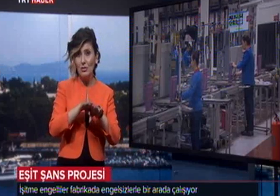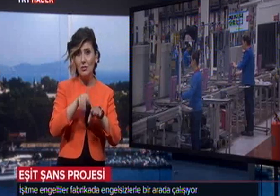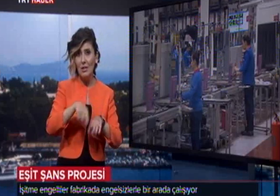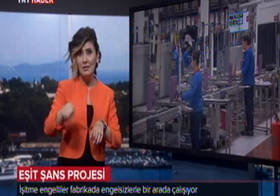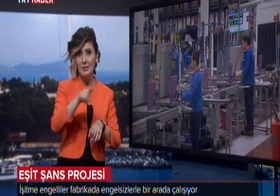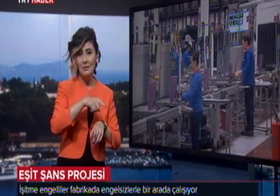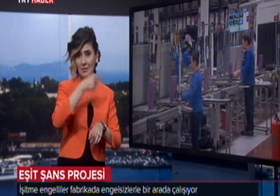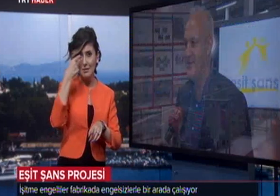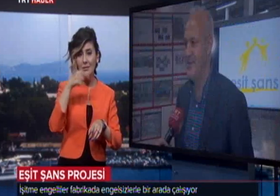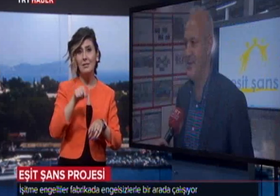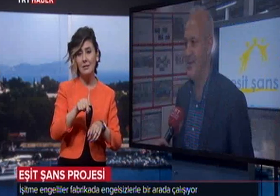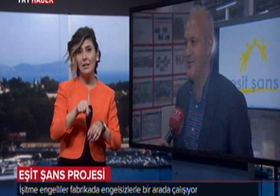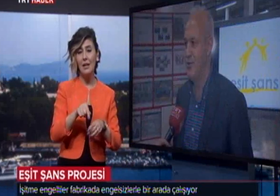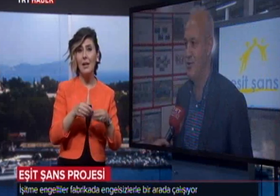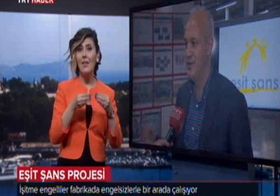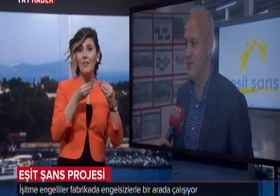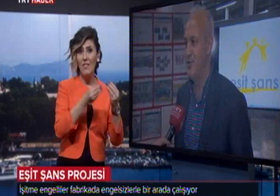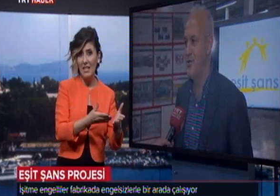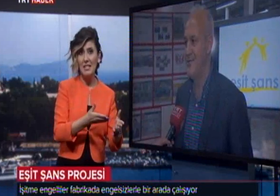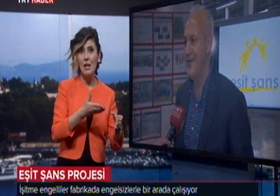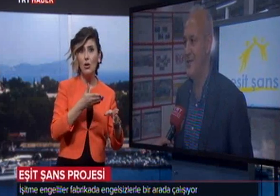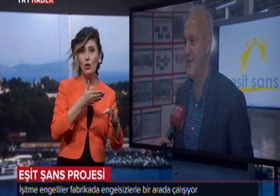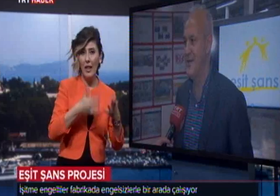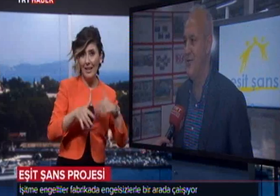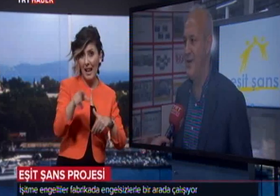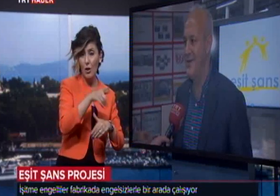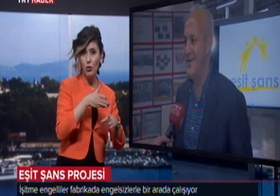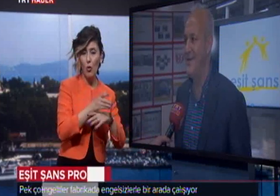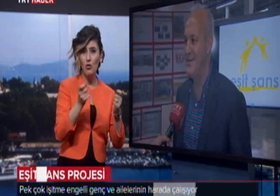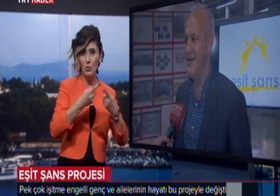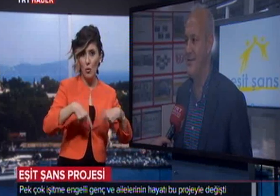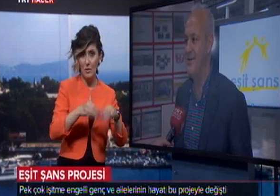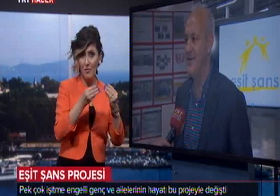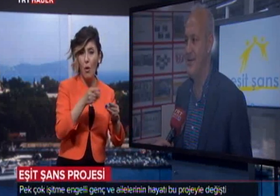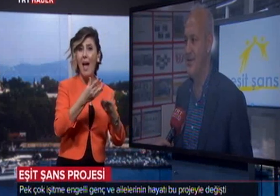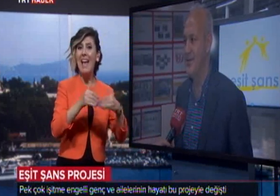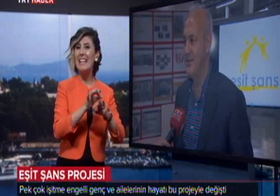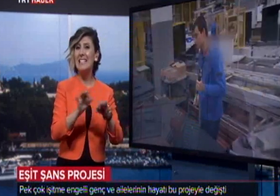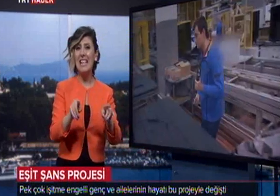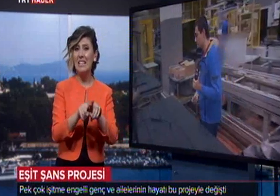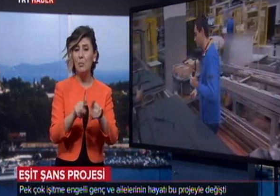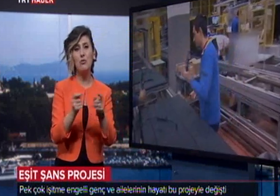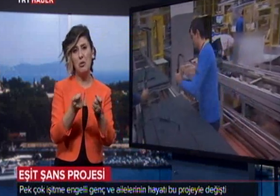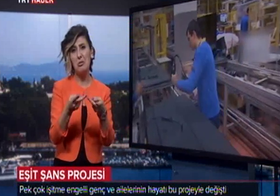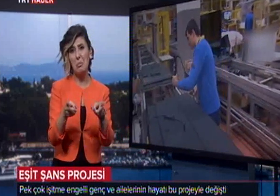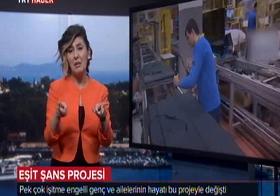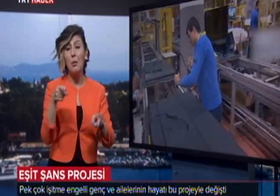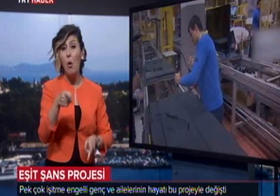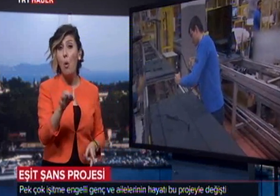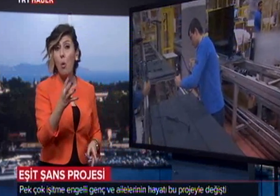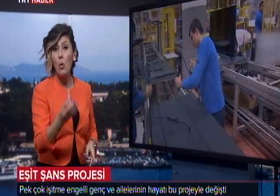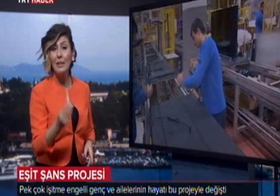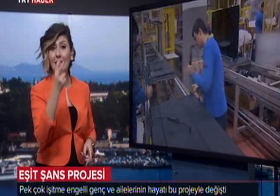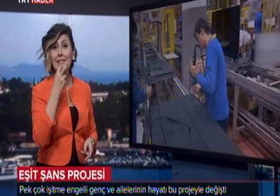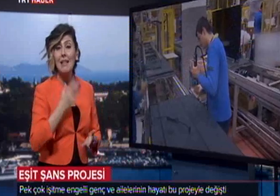engellilere eşit şans verirsek, doğru çalışma ortamı sağlarsak onlar da engelsizler gibi çalışabilir. Öyle de oldu.